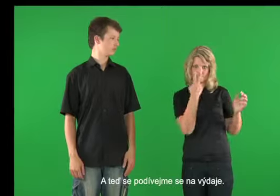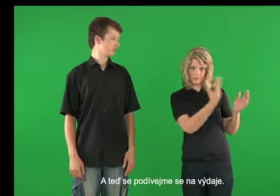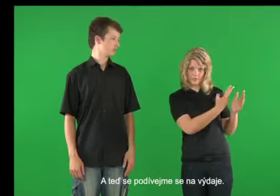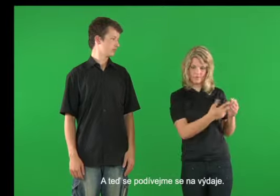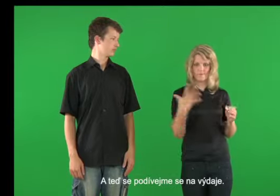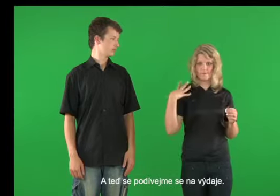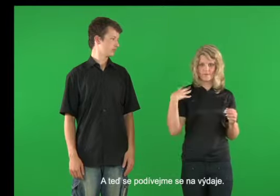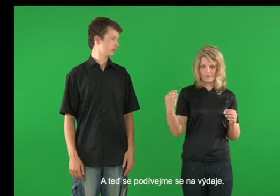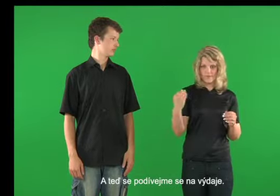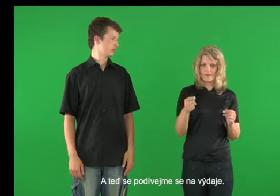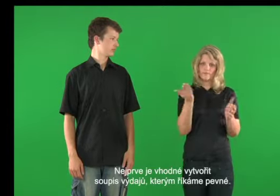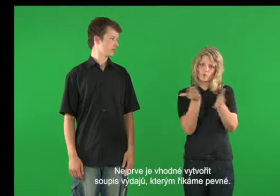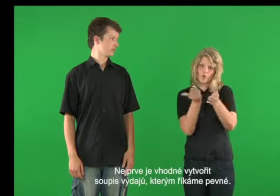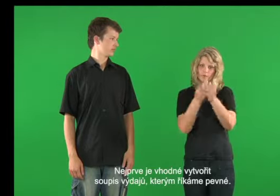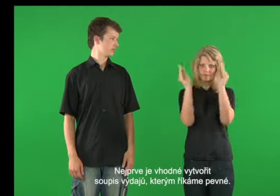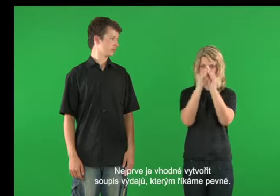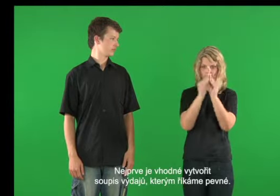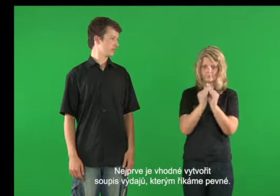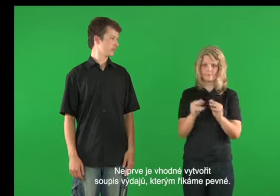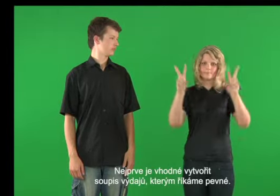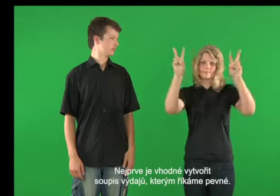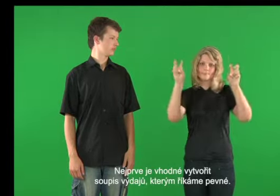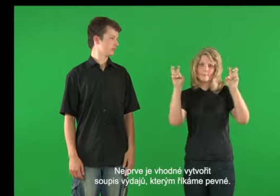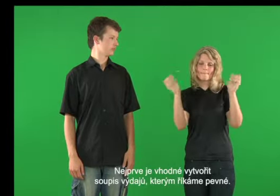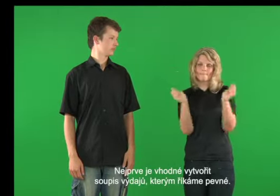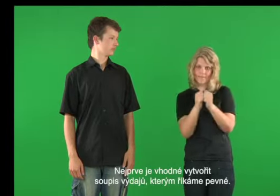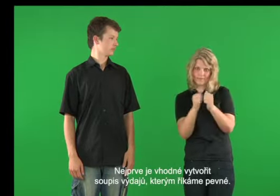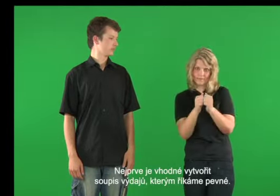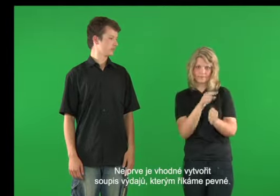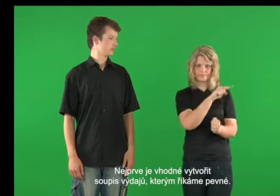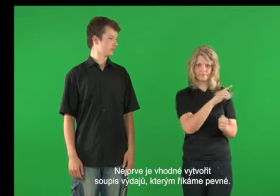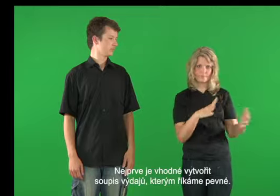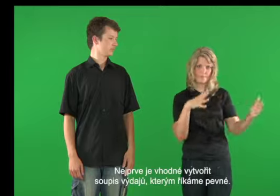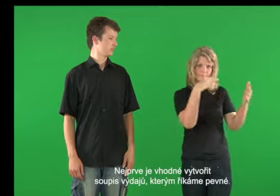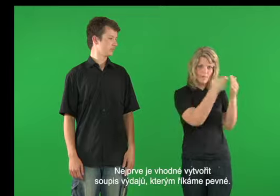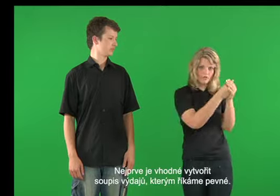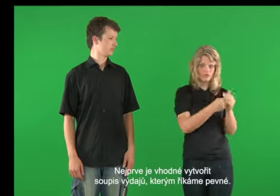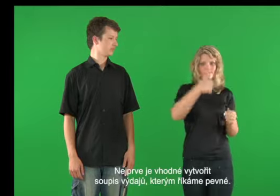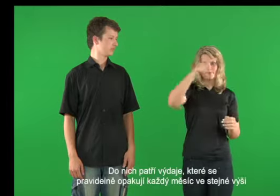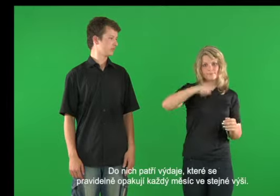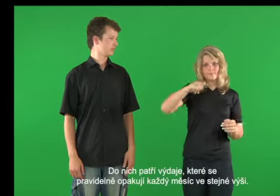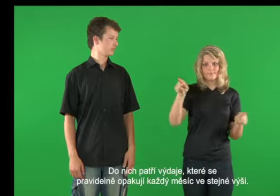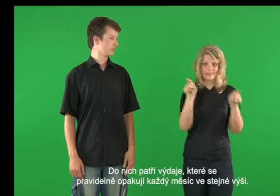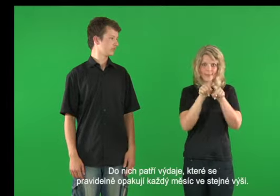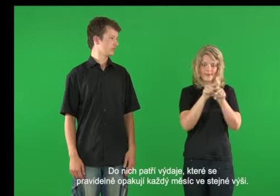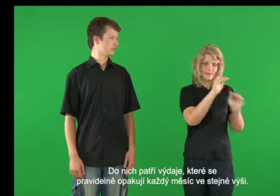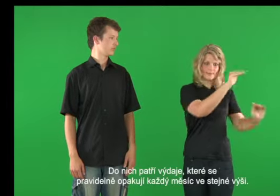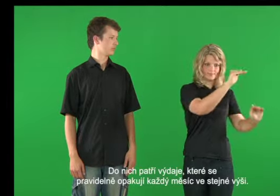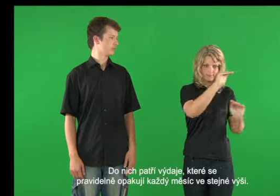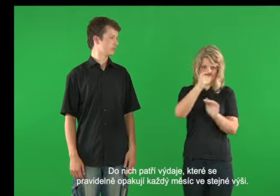A teď se podívejme na výdaje. Nejprve je vhodné vypořít soupis výdajů, kterým říkáme pevné. Do nich patří výdaje, které se